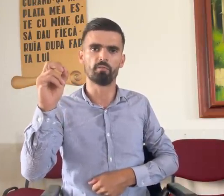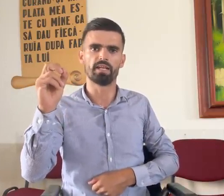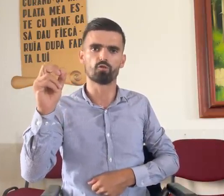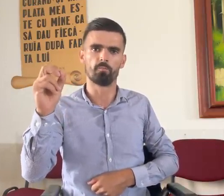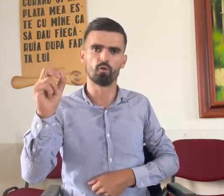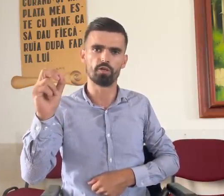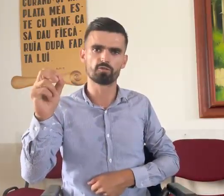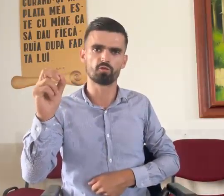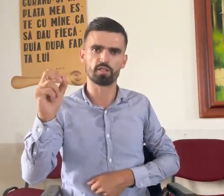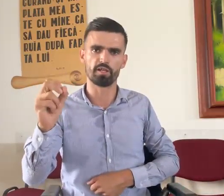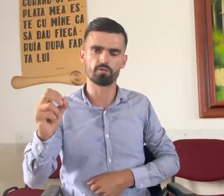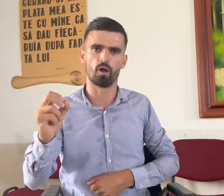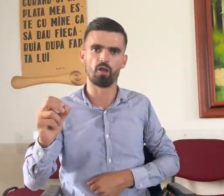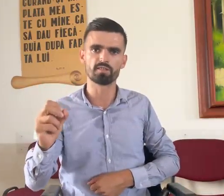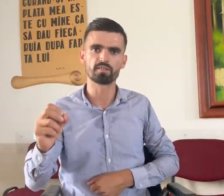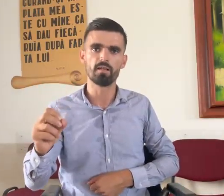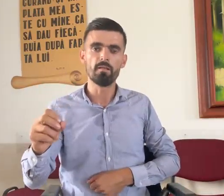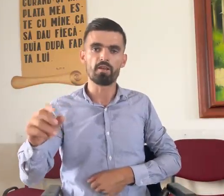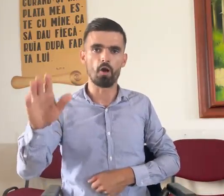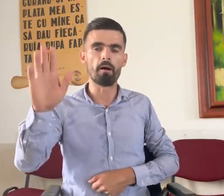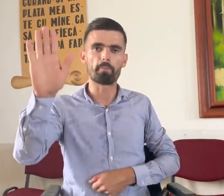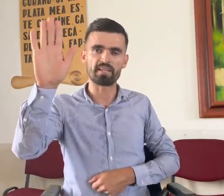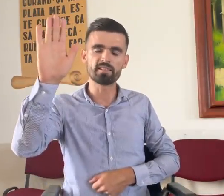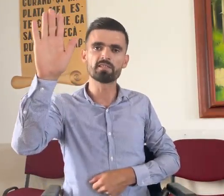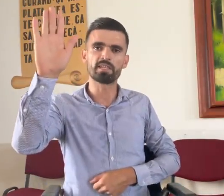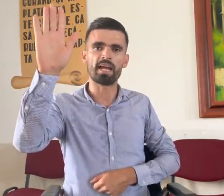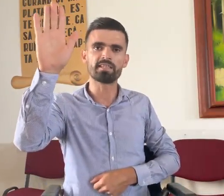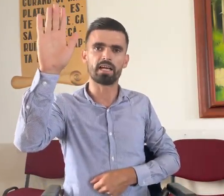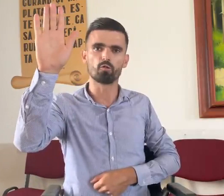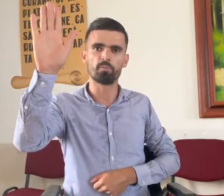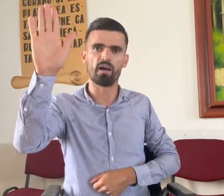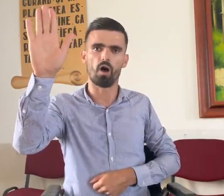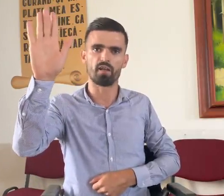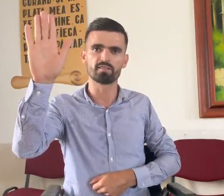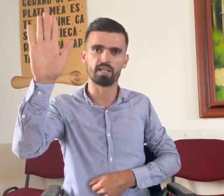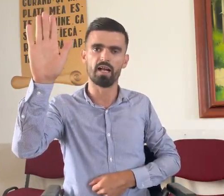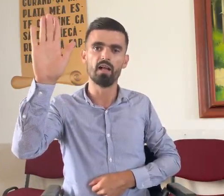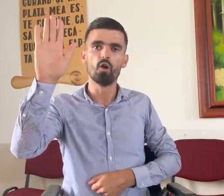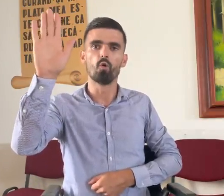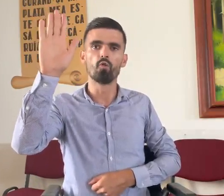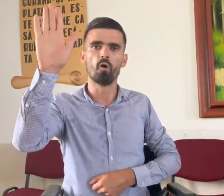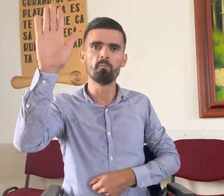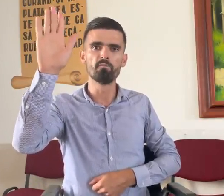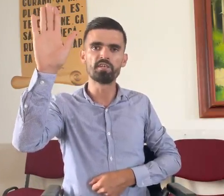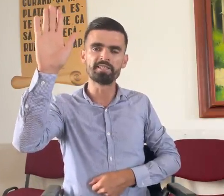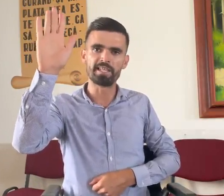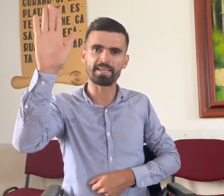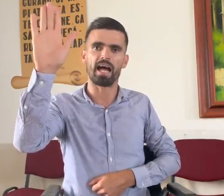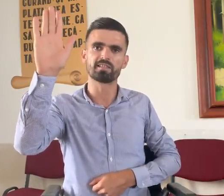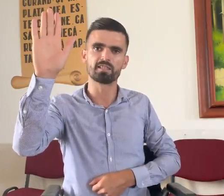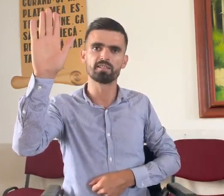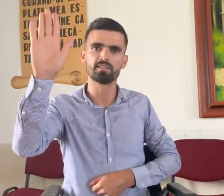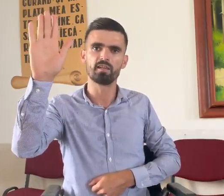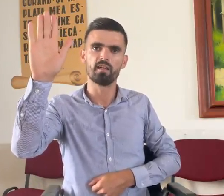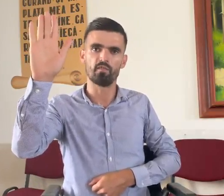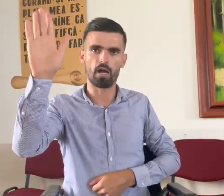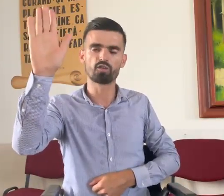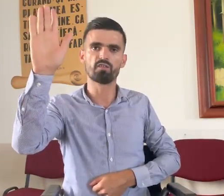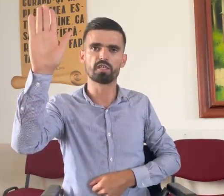numele Domnului Iisus Hristos. Eu mă prezent înaintea dumneavoastră un om vindecat. Vreau să vă